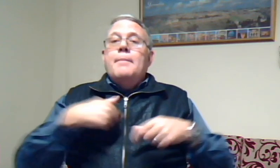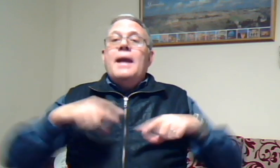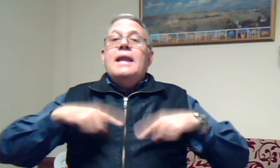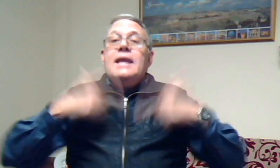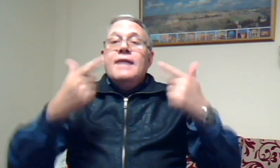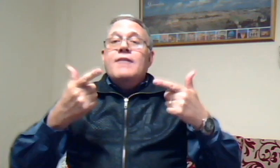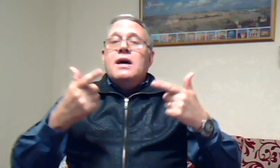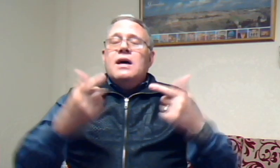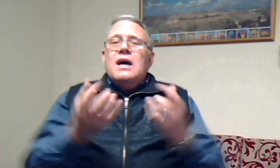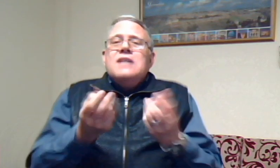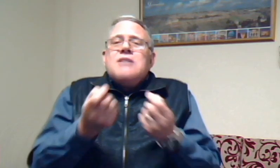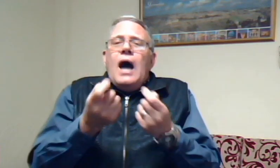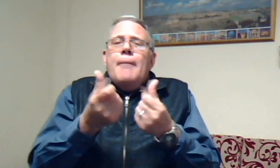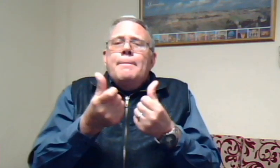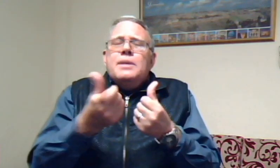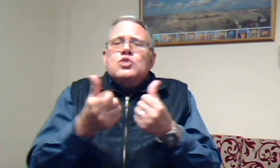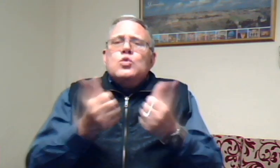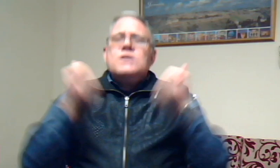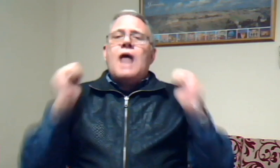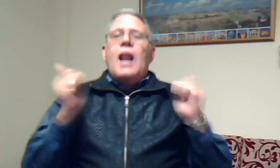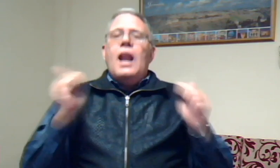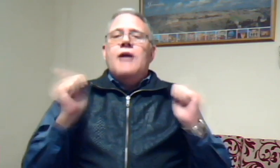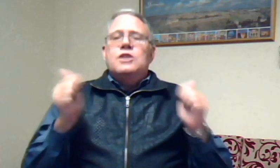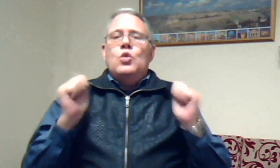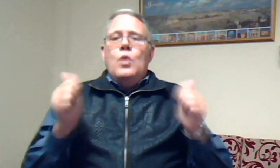lewe is amper soos landloop